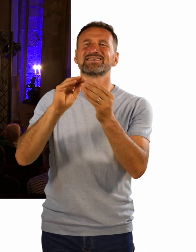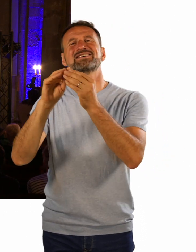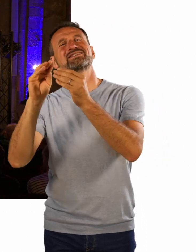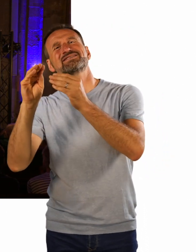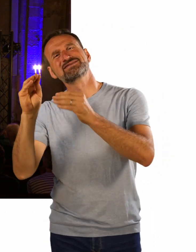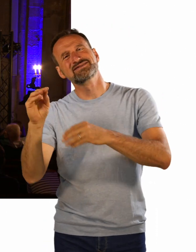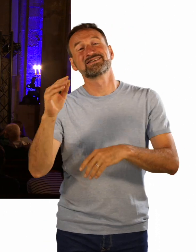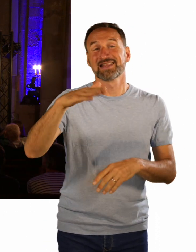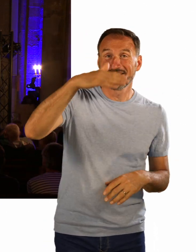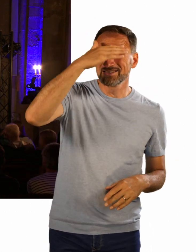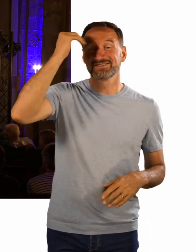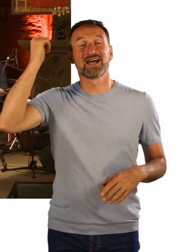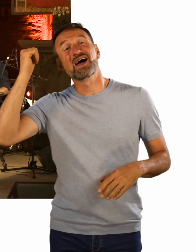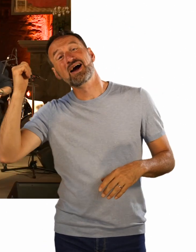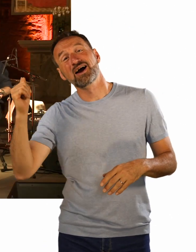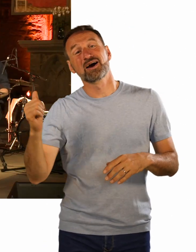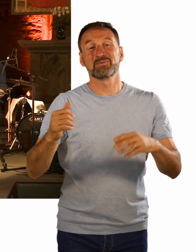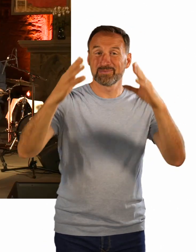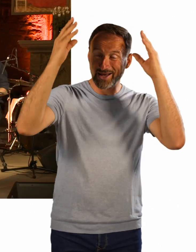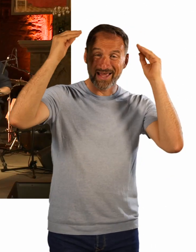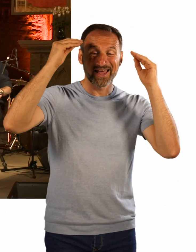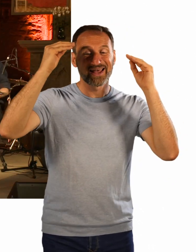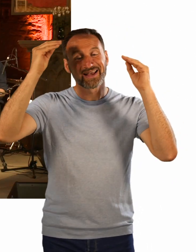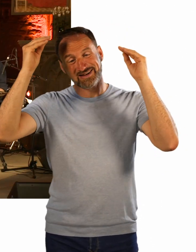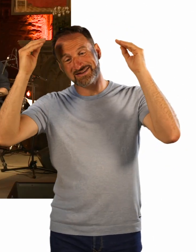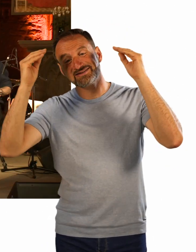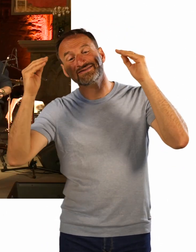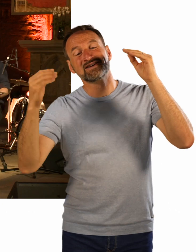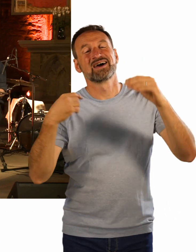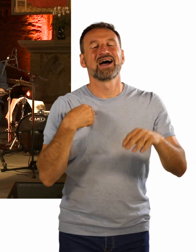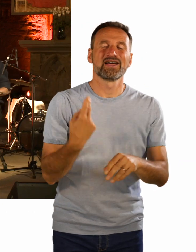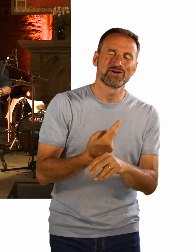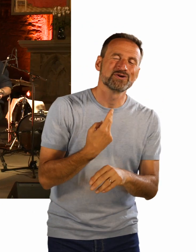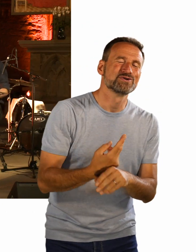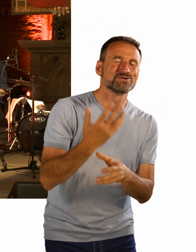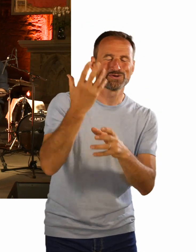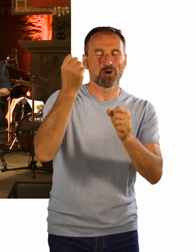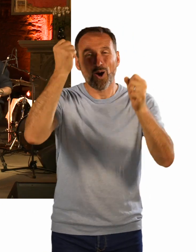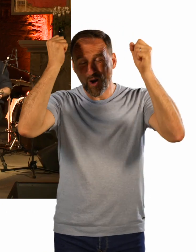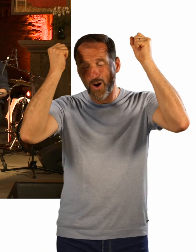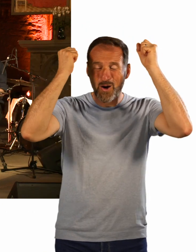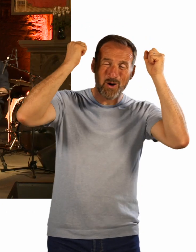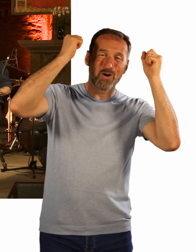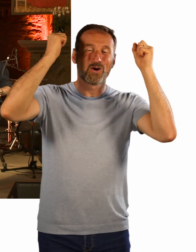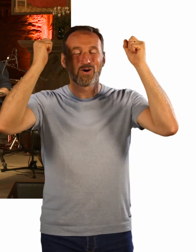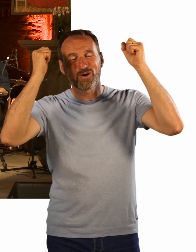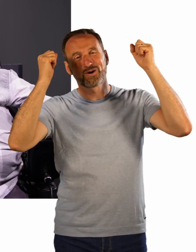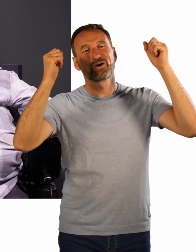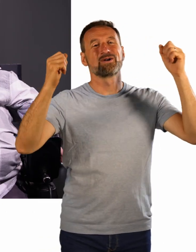the sunburned hands, I used to hold. Das ist ja richtig